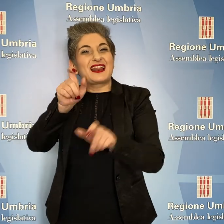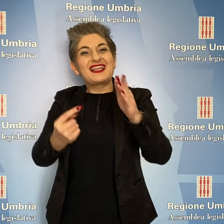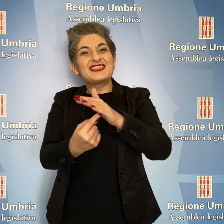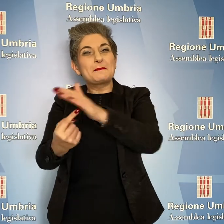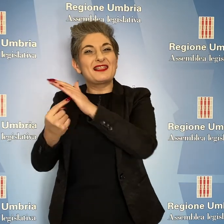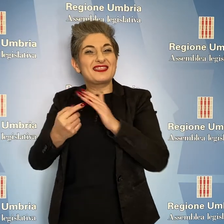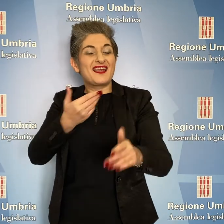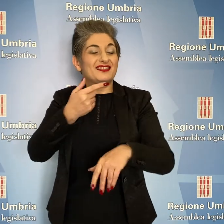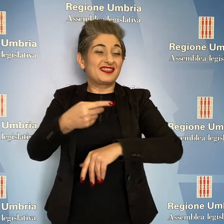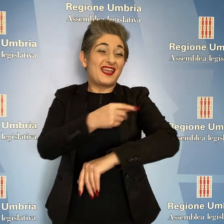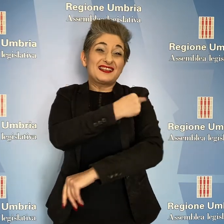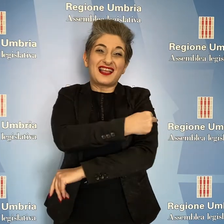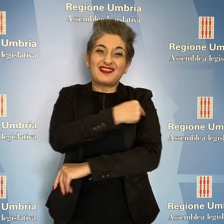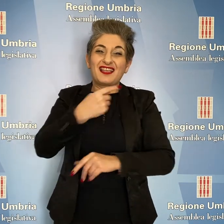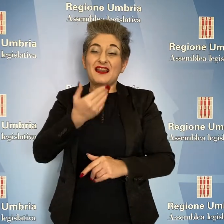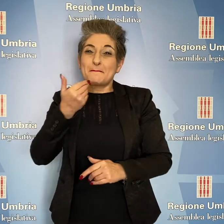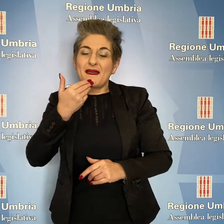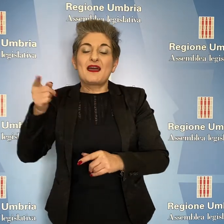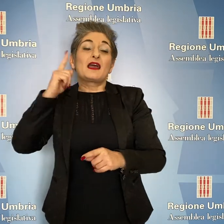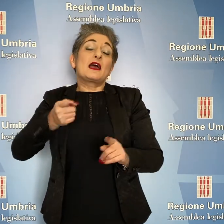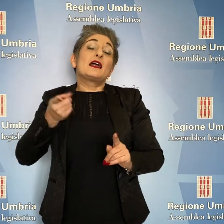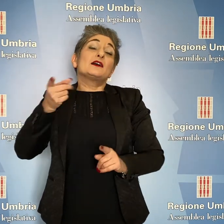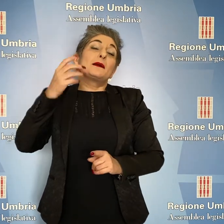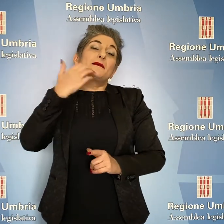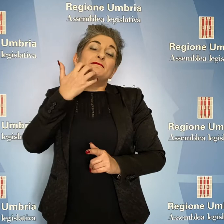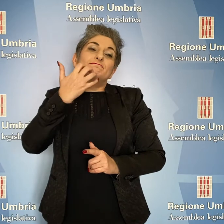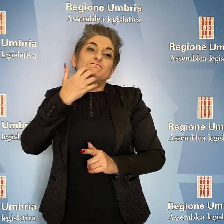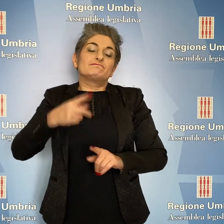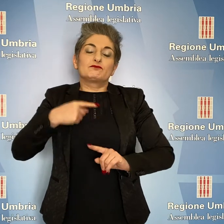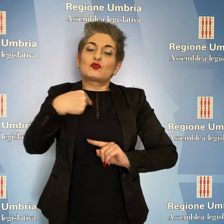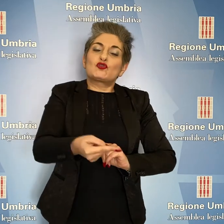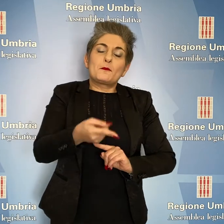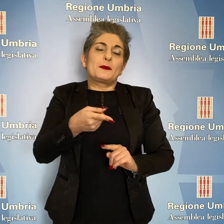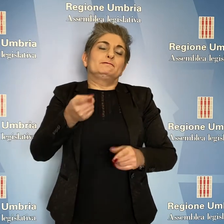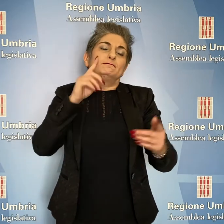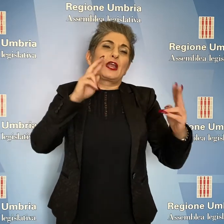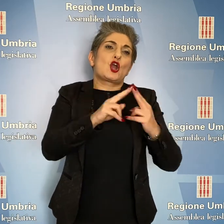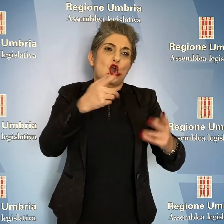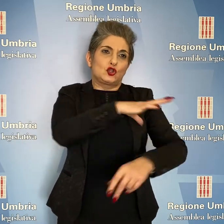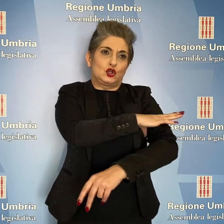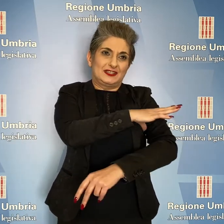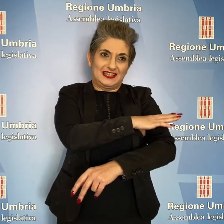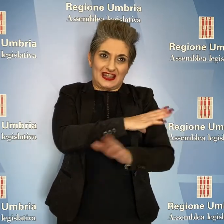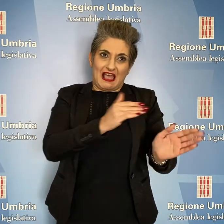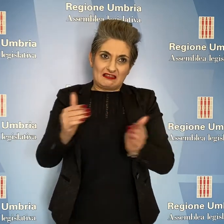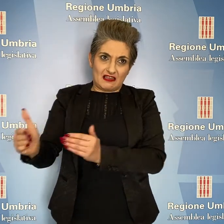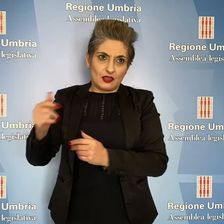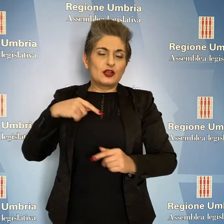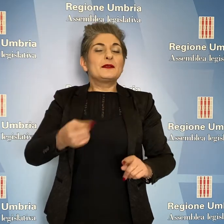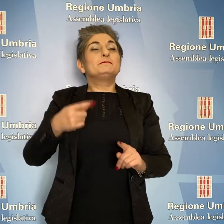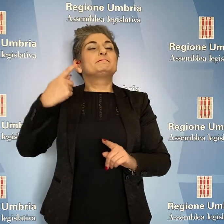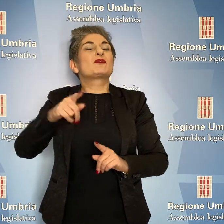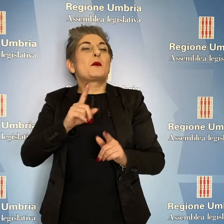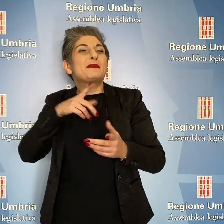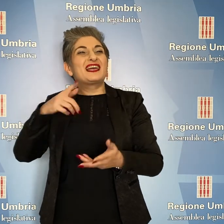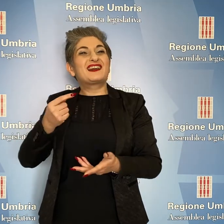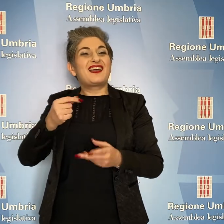giornata successiva con i sindacati di categoria. Rispetto al Recovery Fund, la Presidente Tesei ha sottolineato la